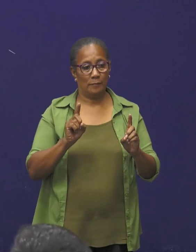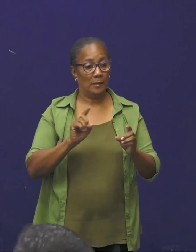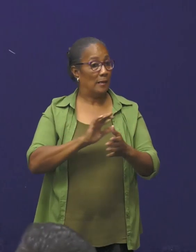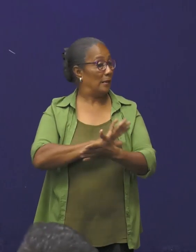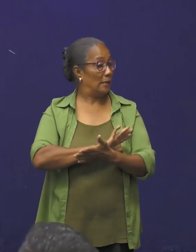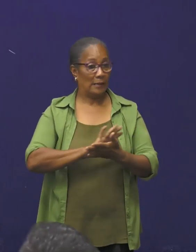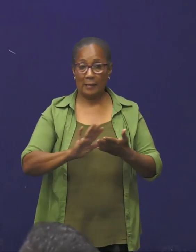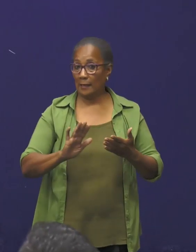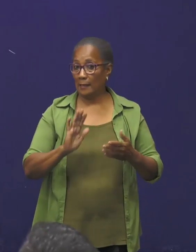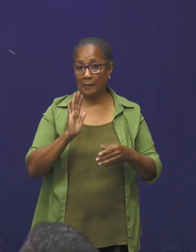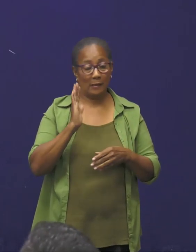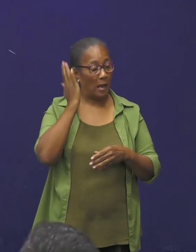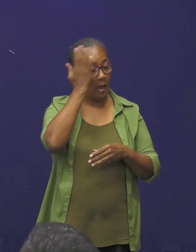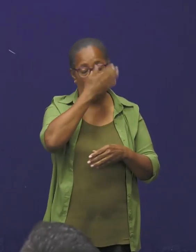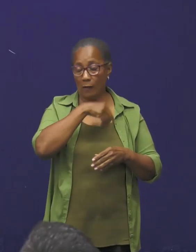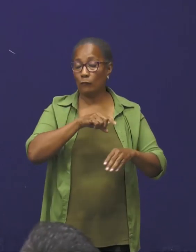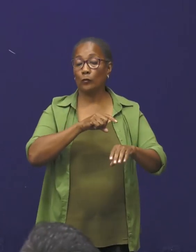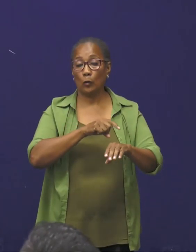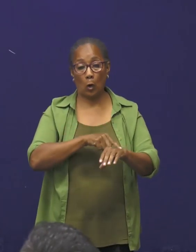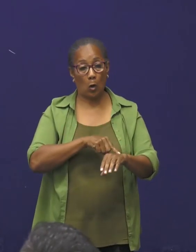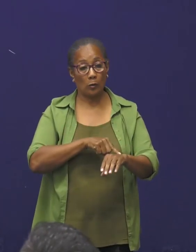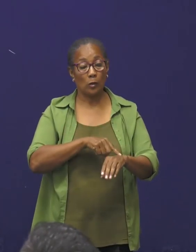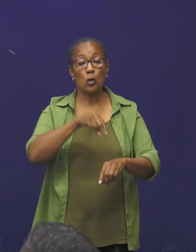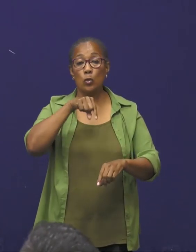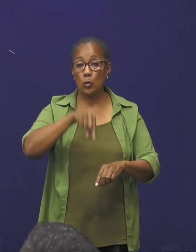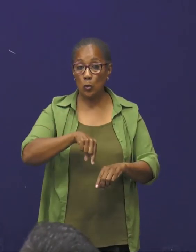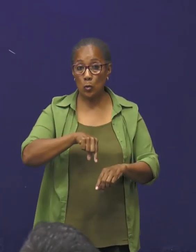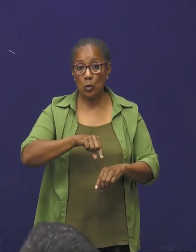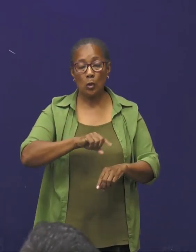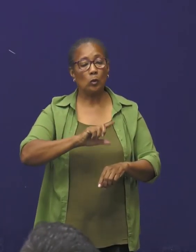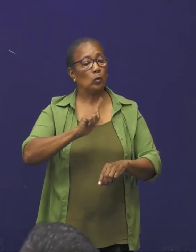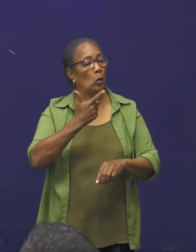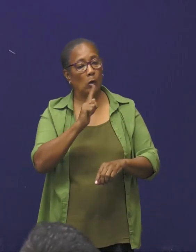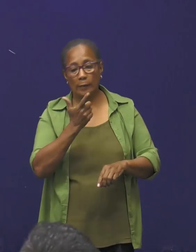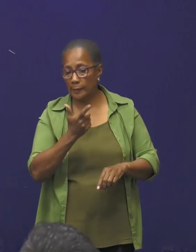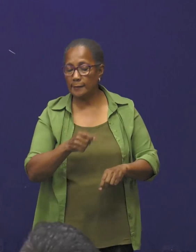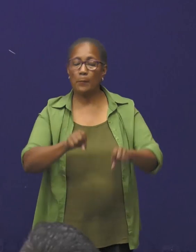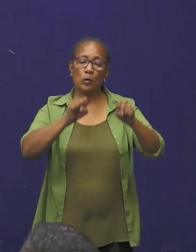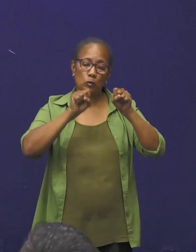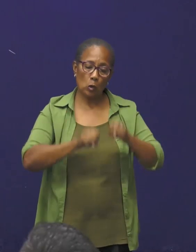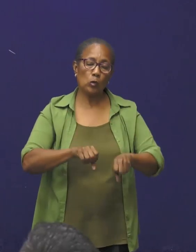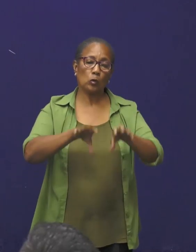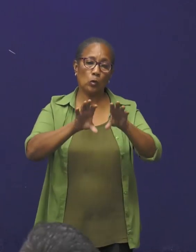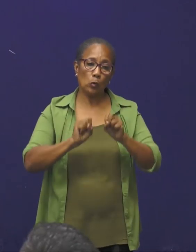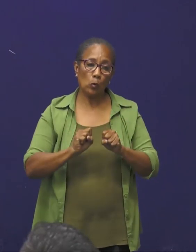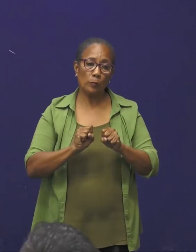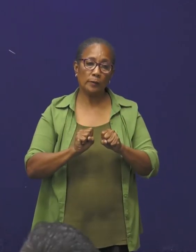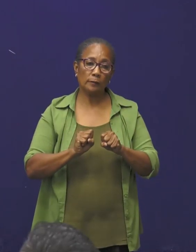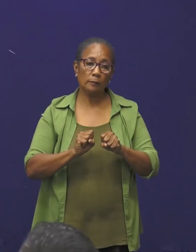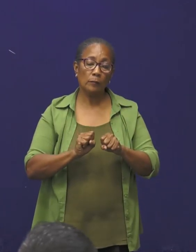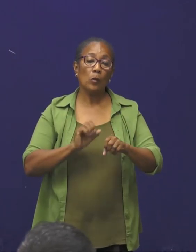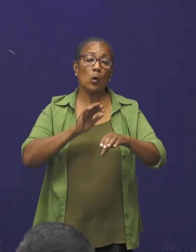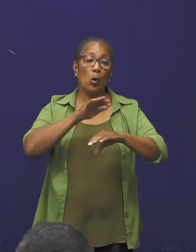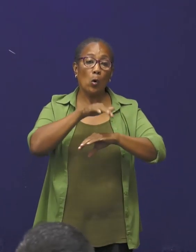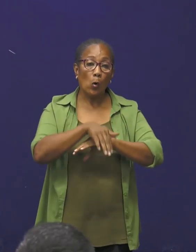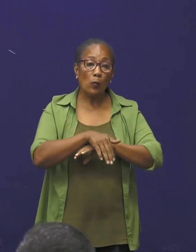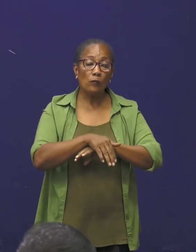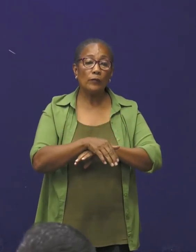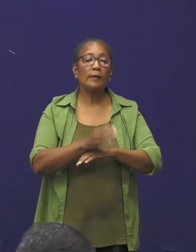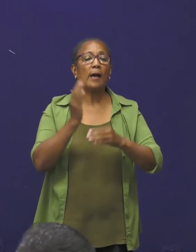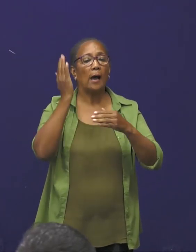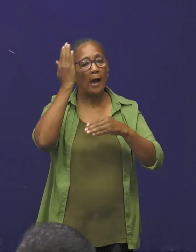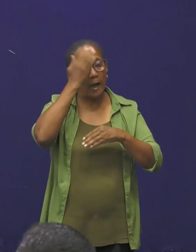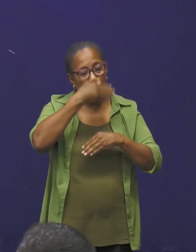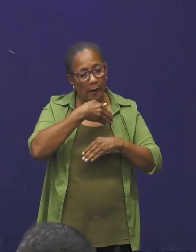er is op dit moment, op geen enkele manier, is er besluitvorming, met betrekking tot, enige vorm van